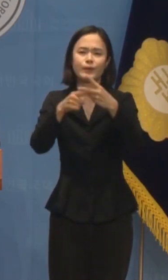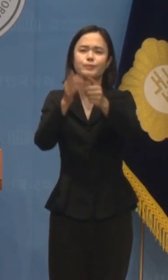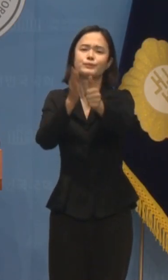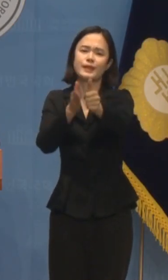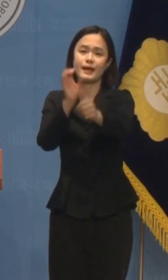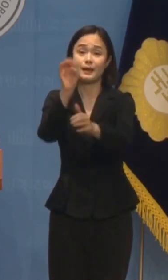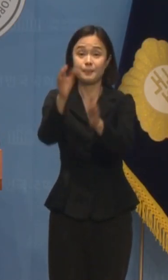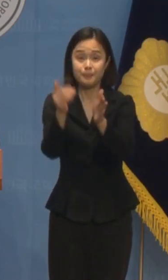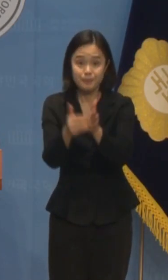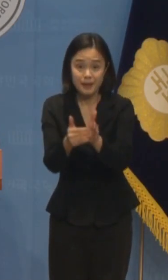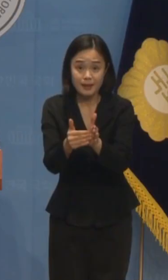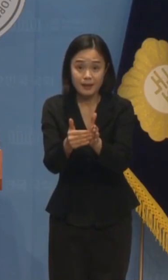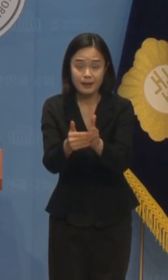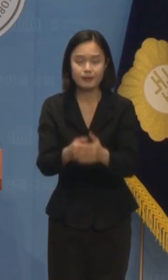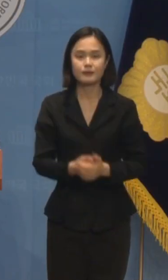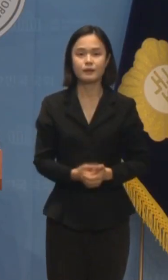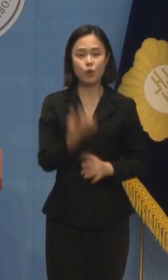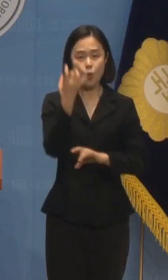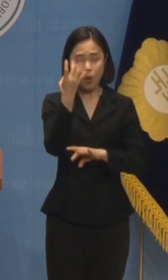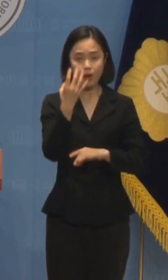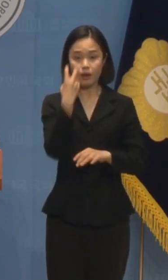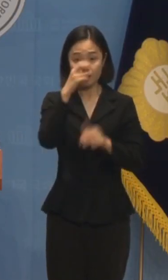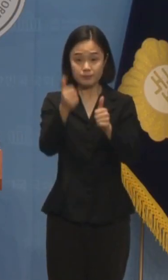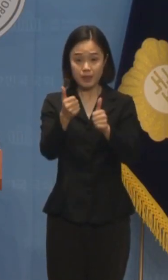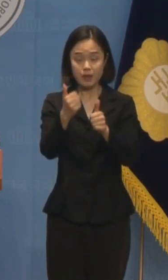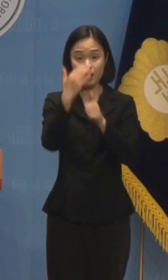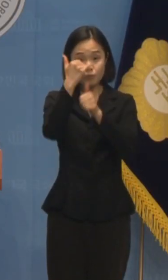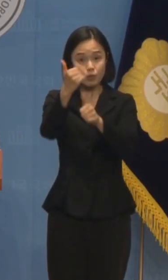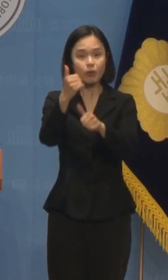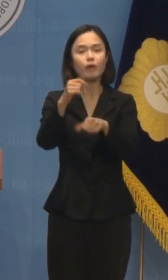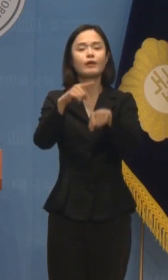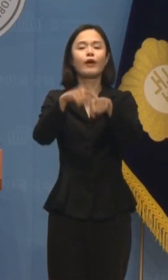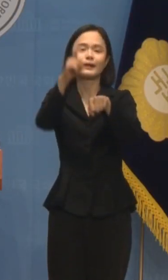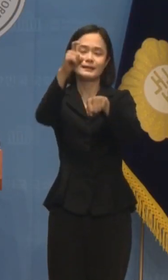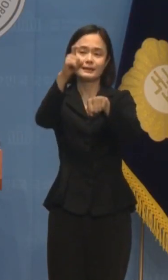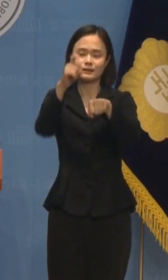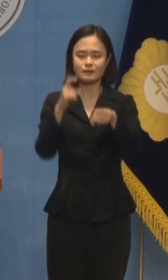11시에 출석 일정을 조율했지만 11시 조금 넘을 수 있다.